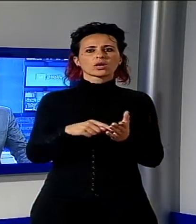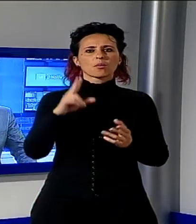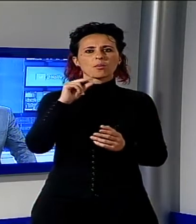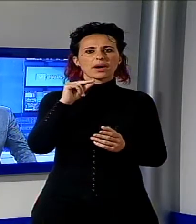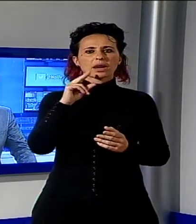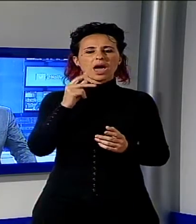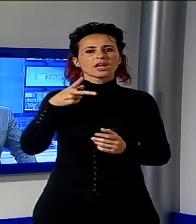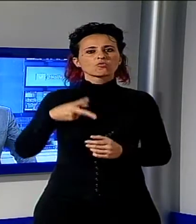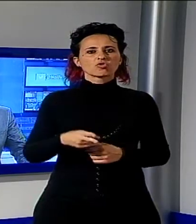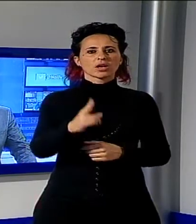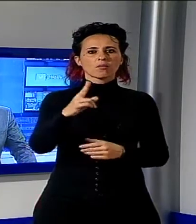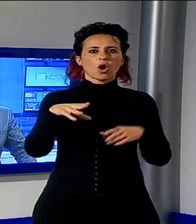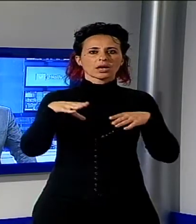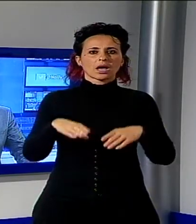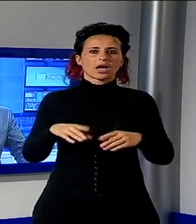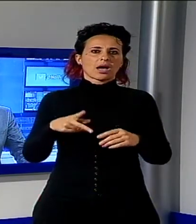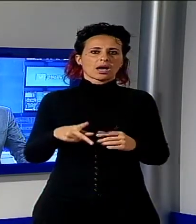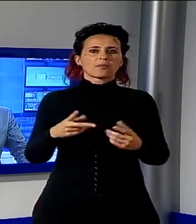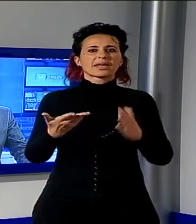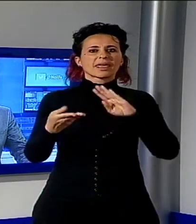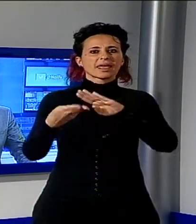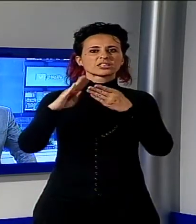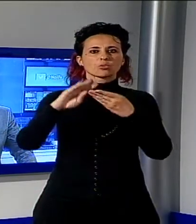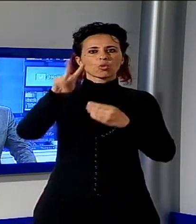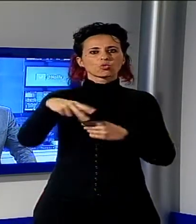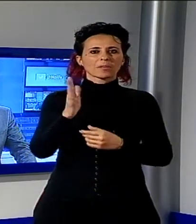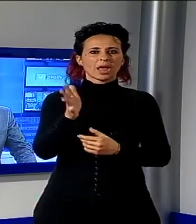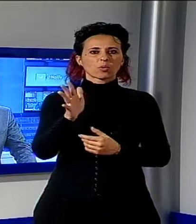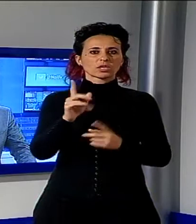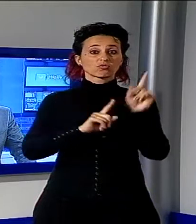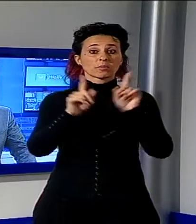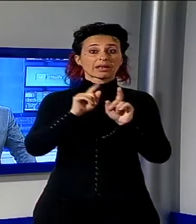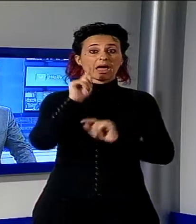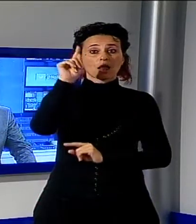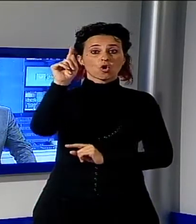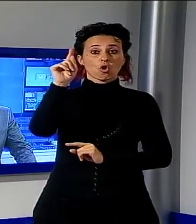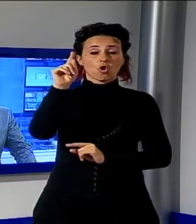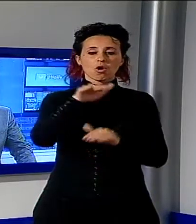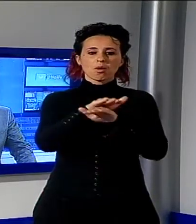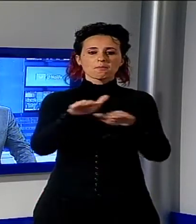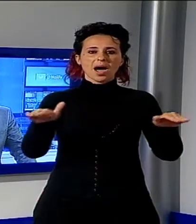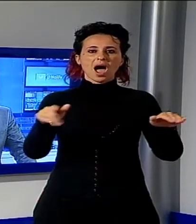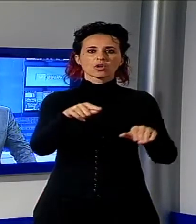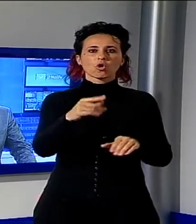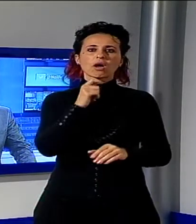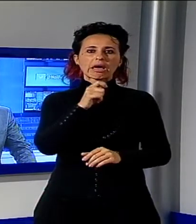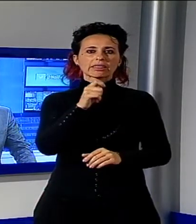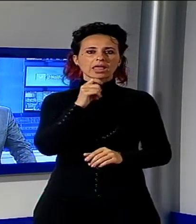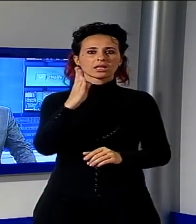cerimonia di inaugurazione dell'Expo 2015. A Milano, sul palco, Andrea Bocelli e il